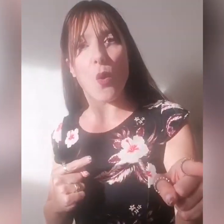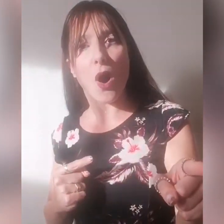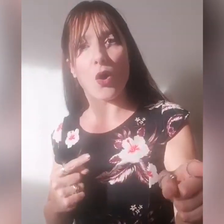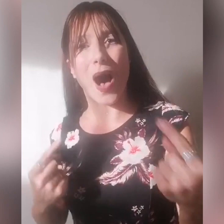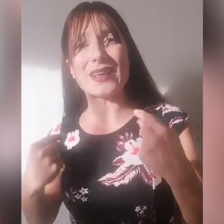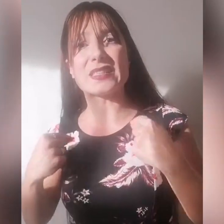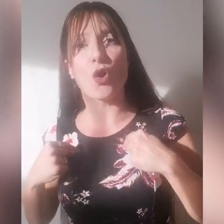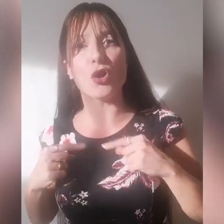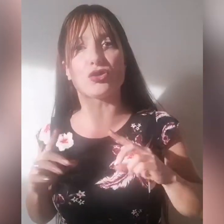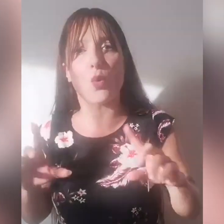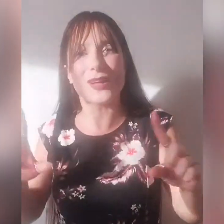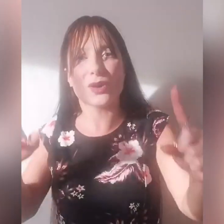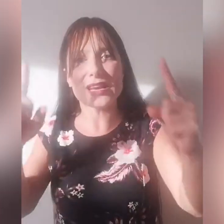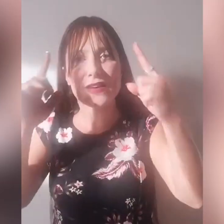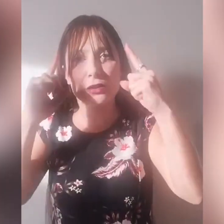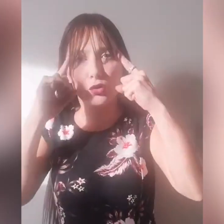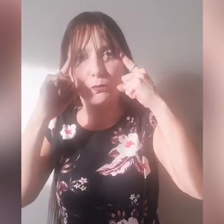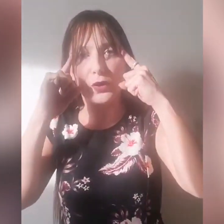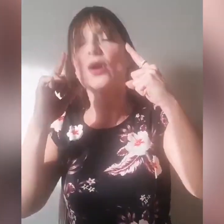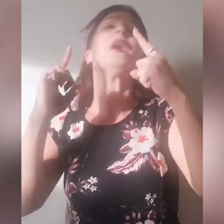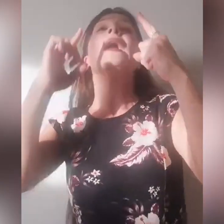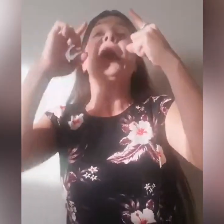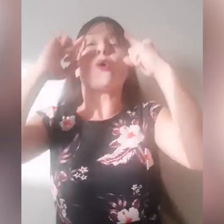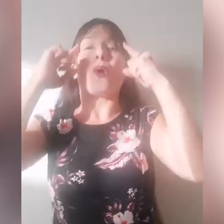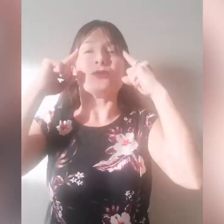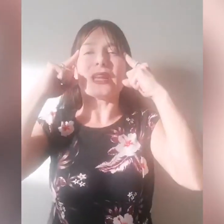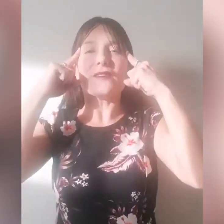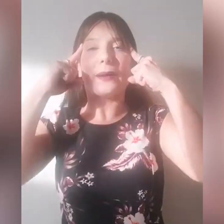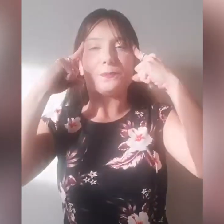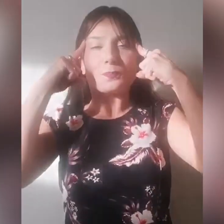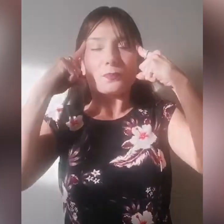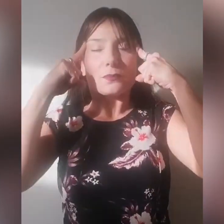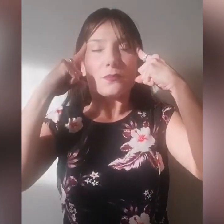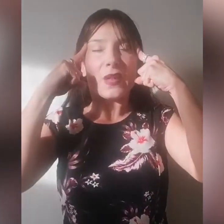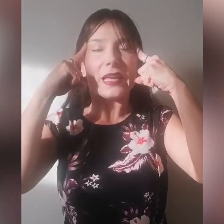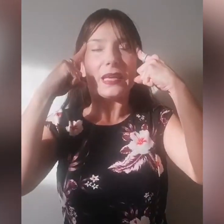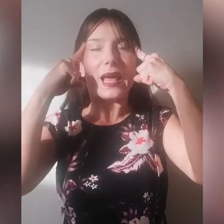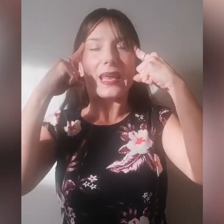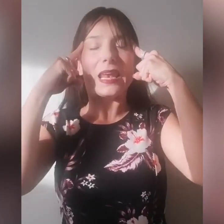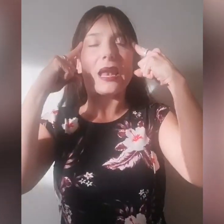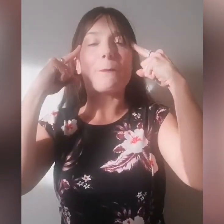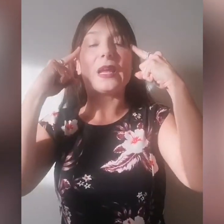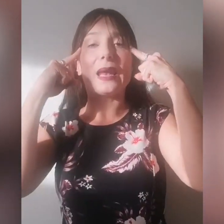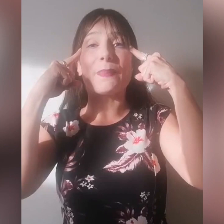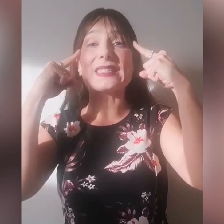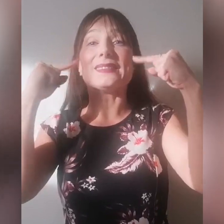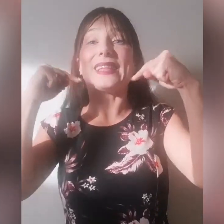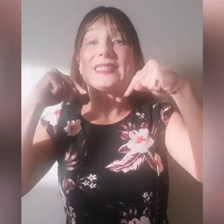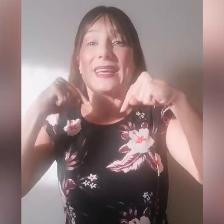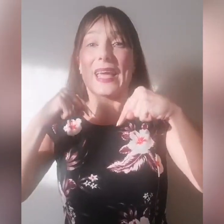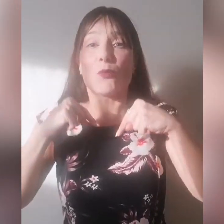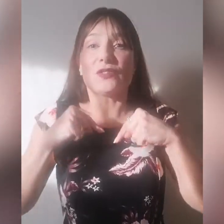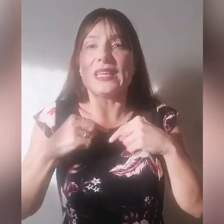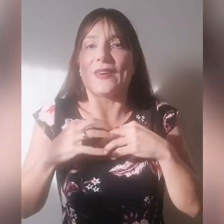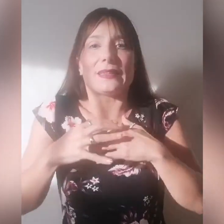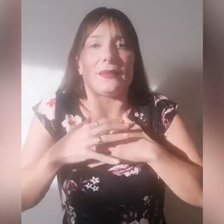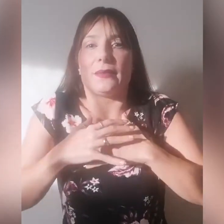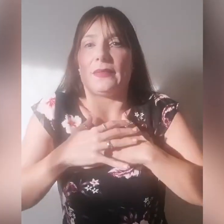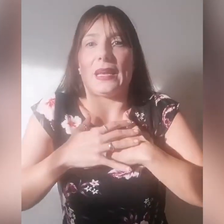luogo, ascolto quando arriva il dubbio, quando arriva la pesantezza emotiva della